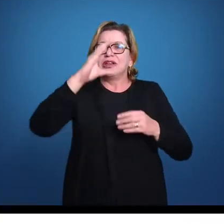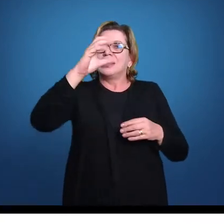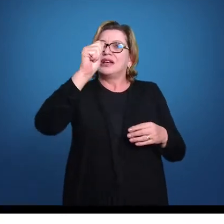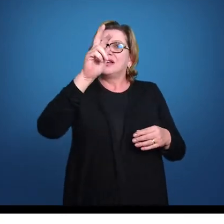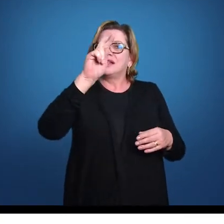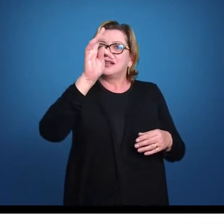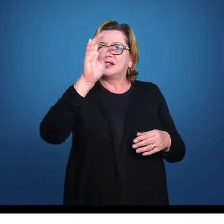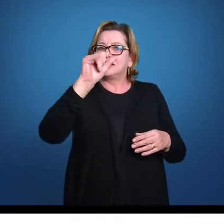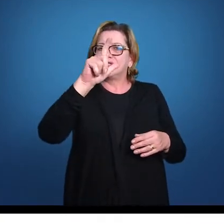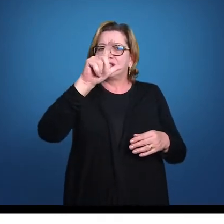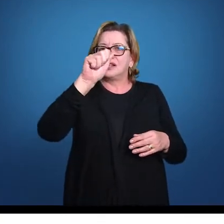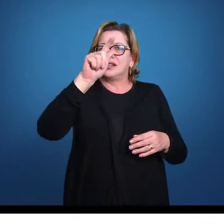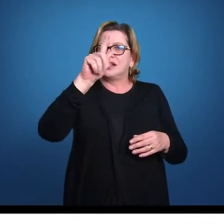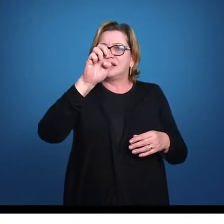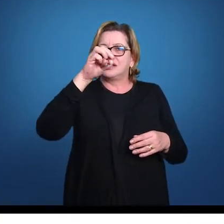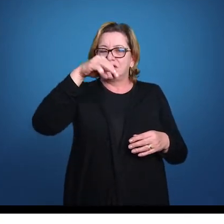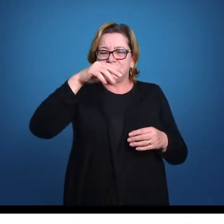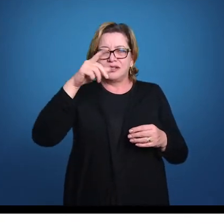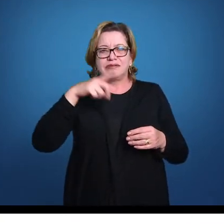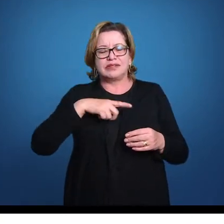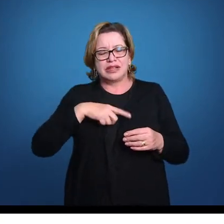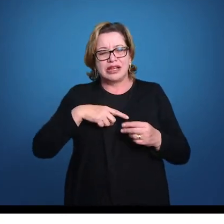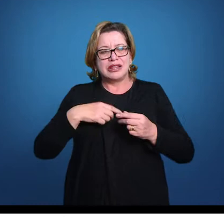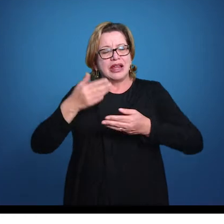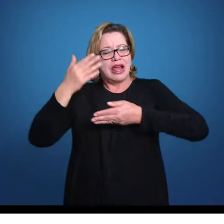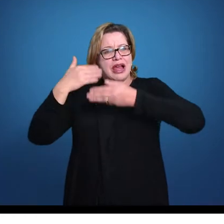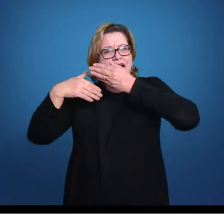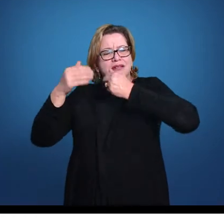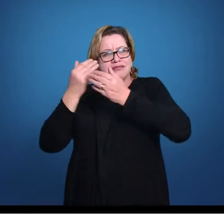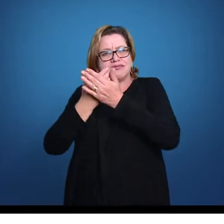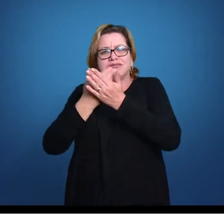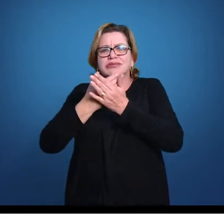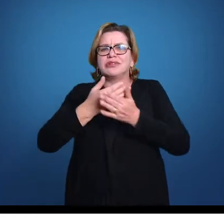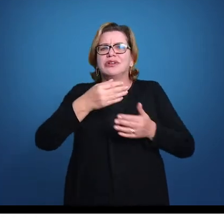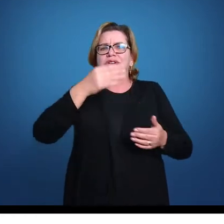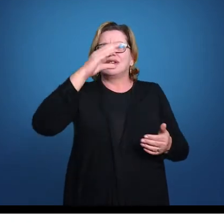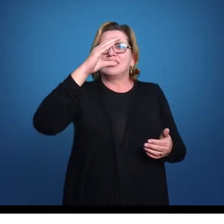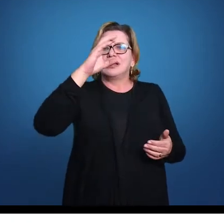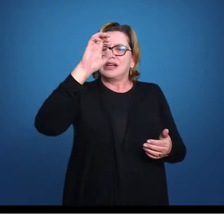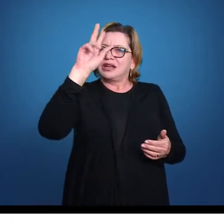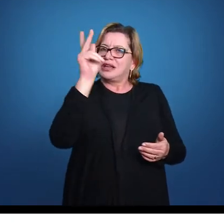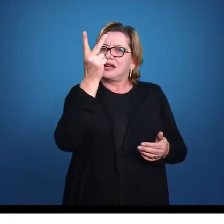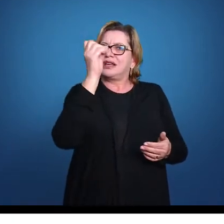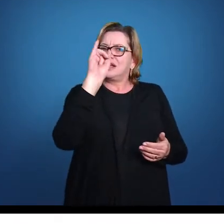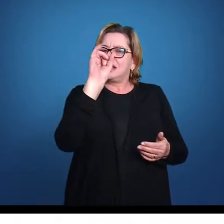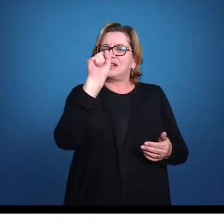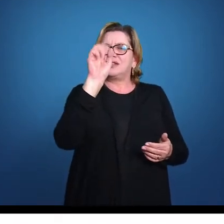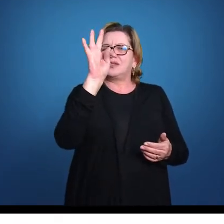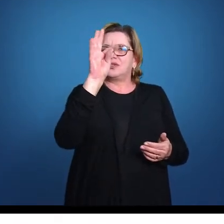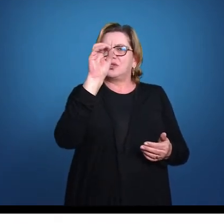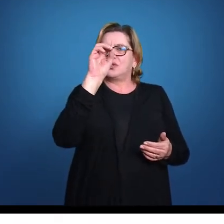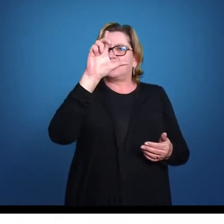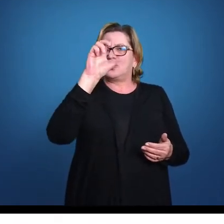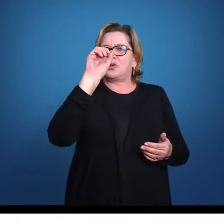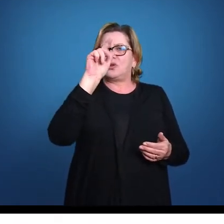Se vocês lembrarem das aulas de histologia, nós tínhamos lá o tecido cartilaginoso, então tinha a célula